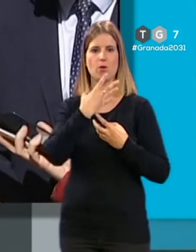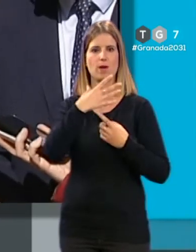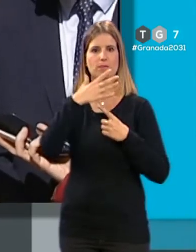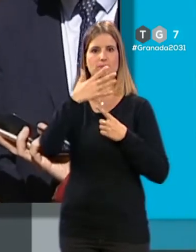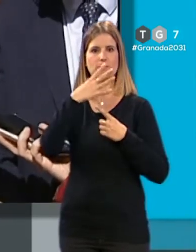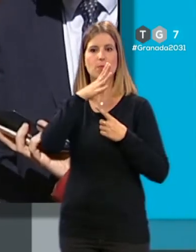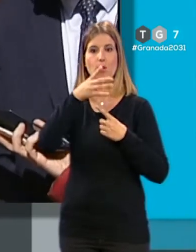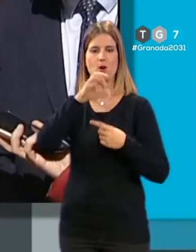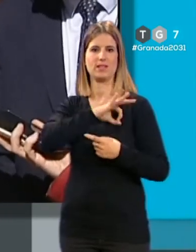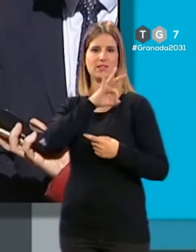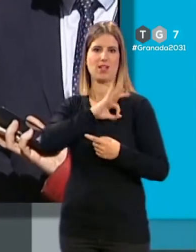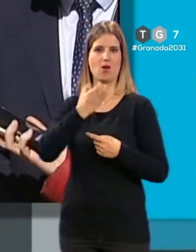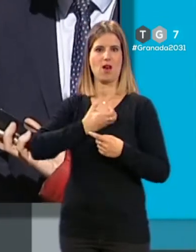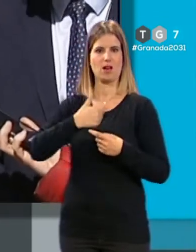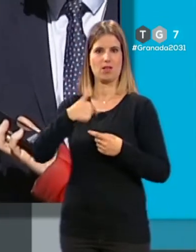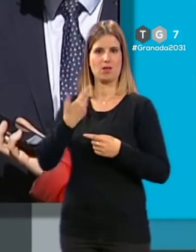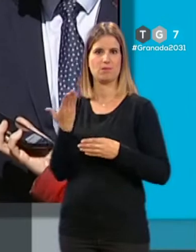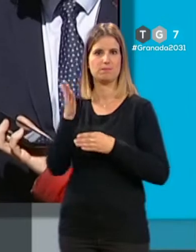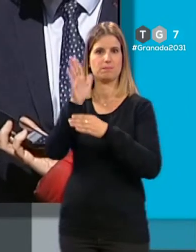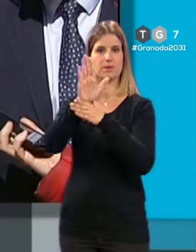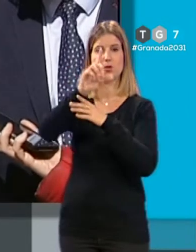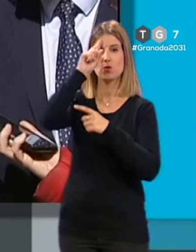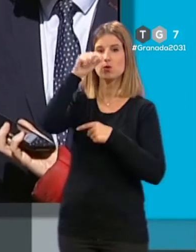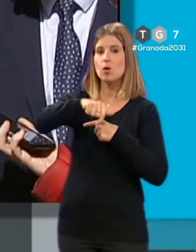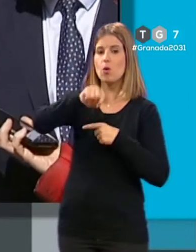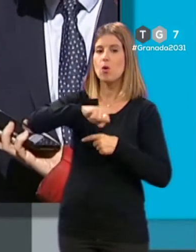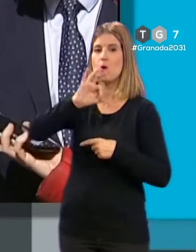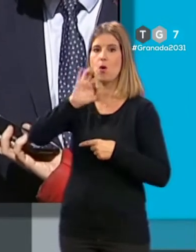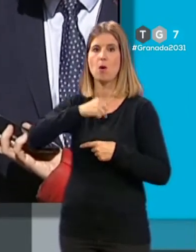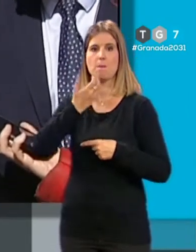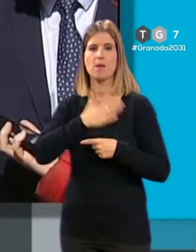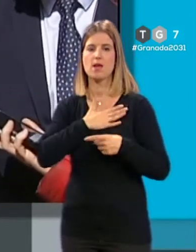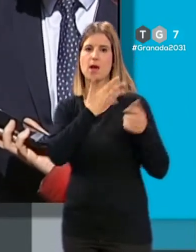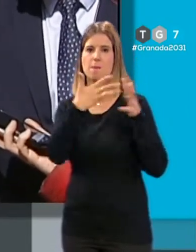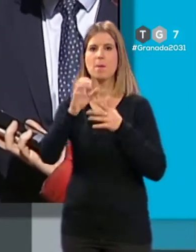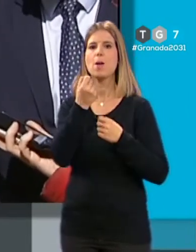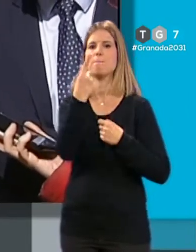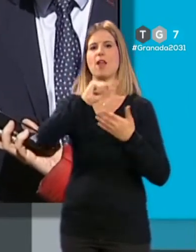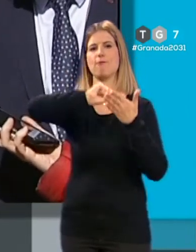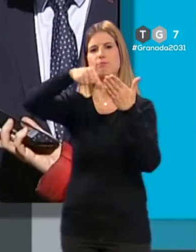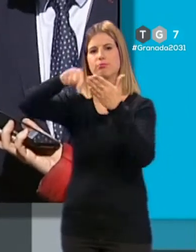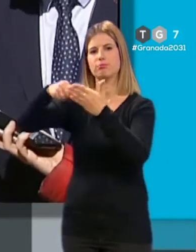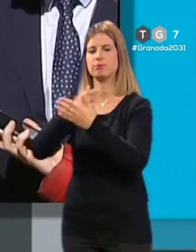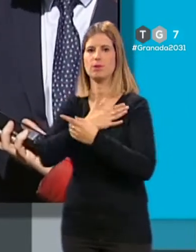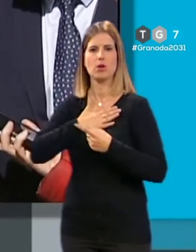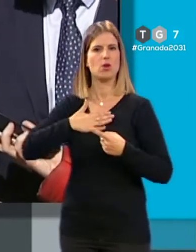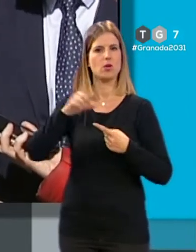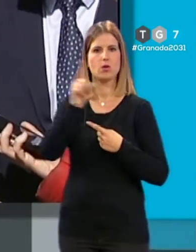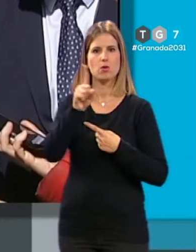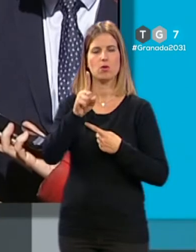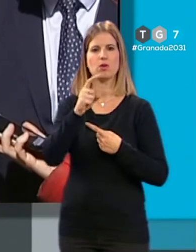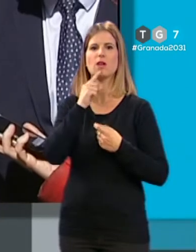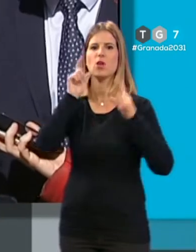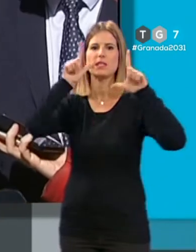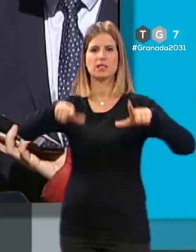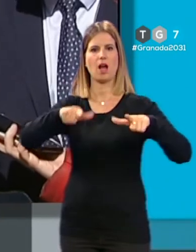al señor alcalde le voy a presentar, no sé si hoy o mañana, alrededor de mil firmas, que no queremos que nos pongan una sala